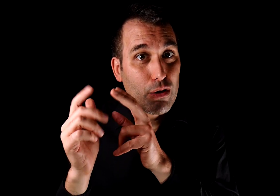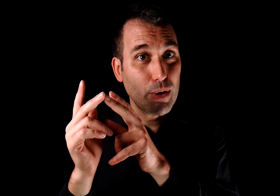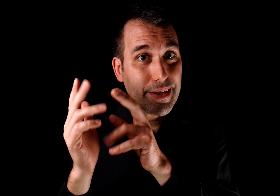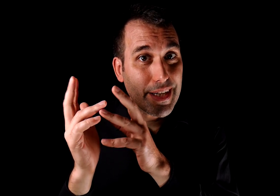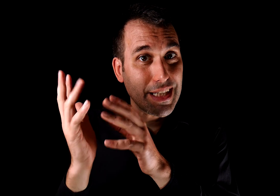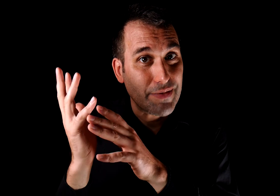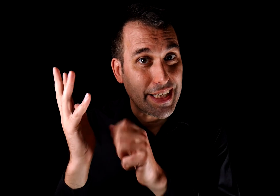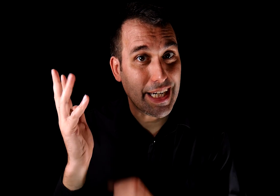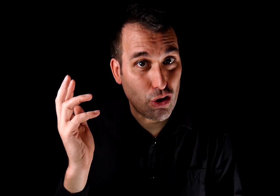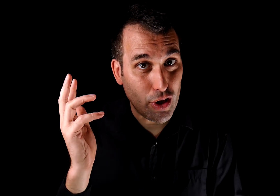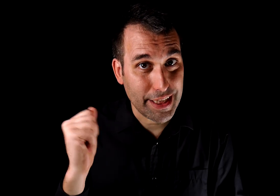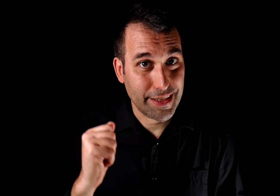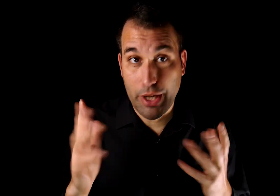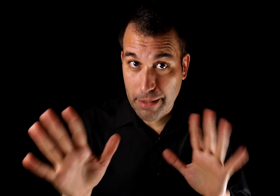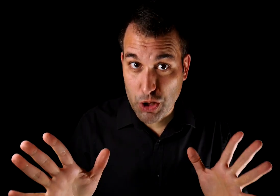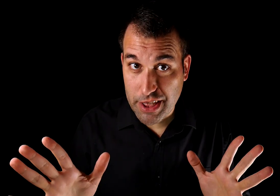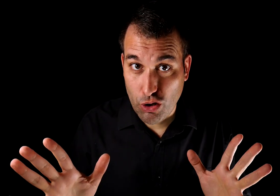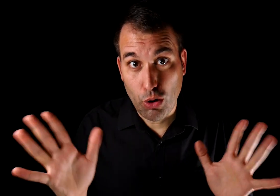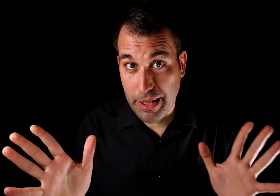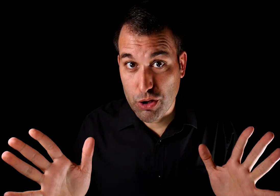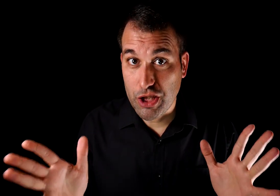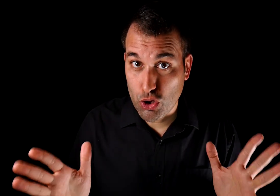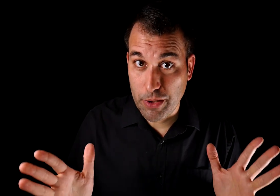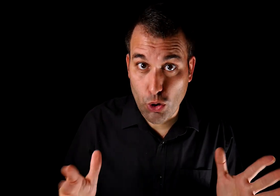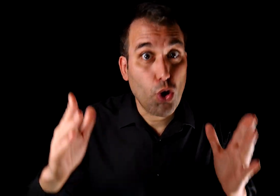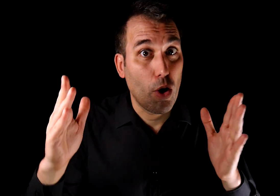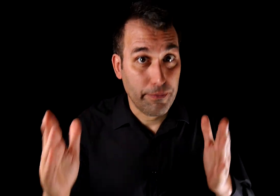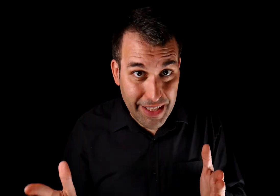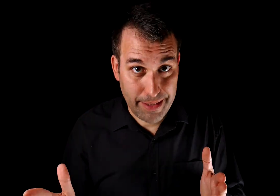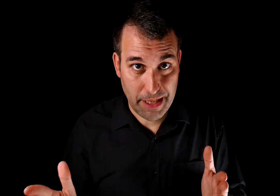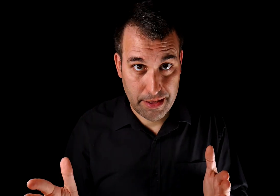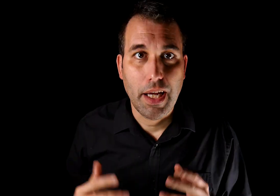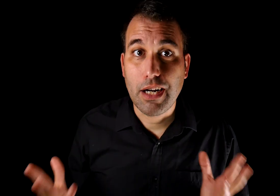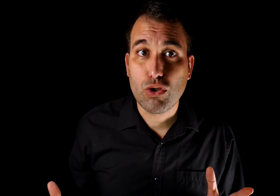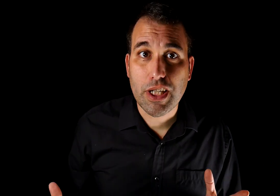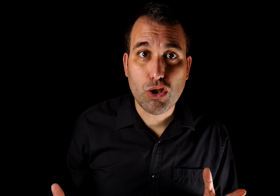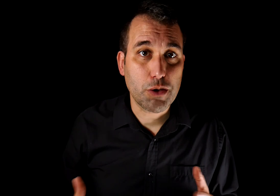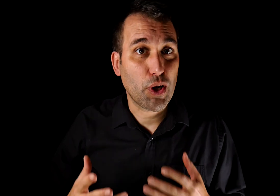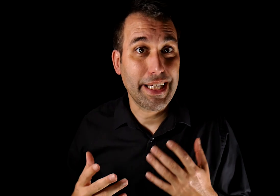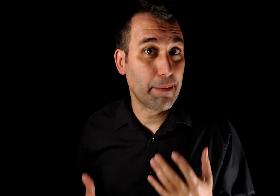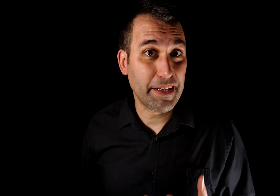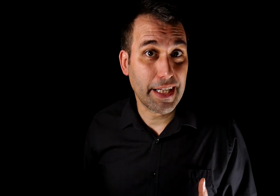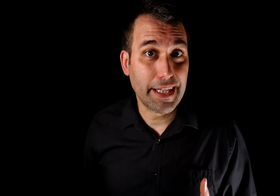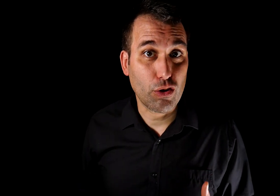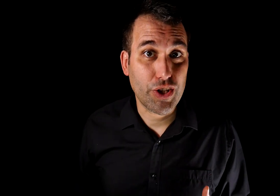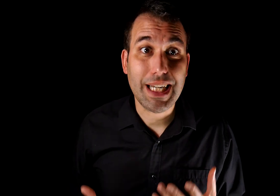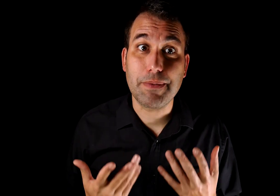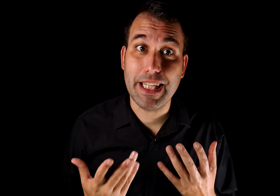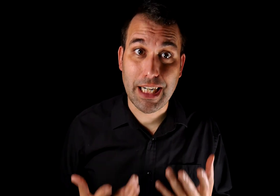cuenta de las banderas rojas. No hay que reprochárselo, no olvidemos que son sobre todo víctimas. En algunos casos es por la incapacidad de reconocer las banderas